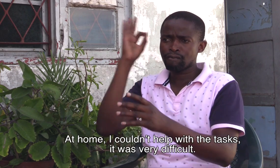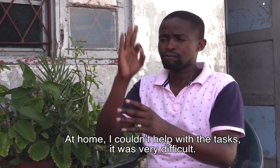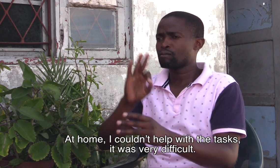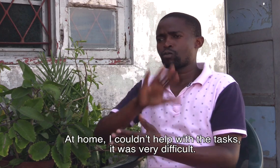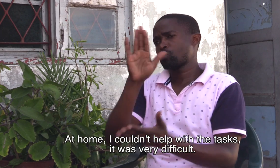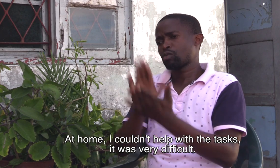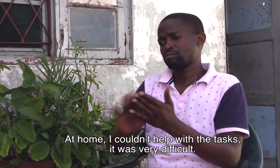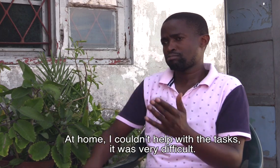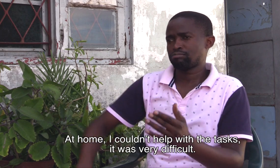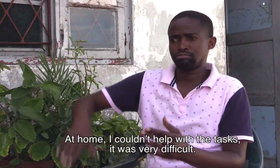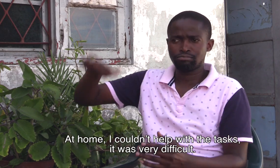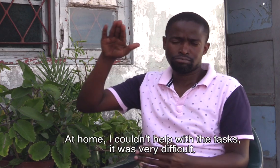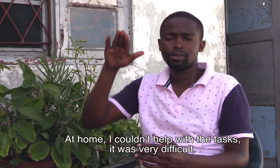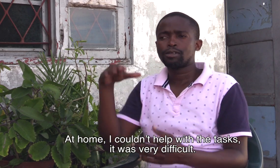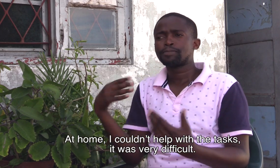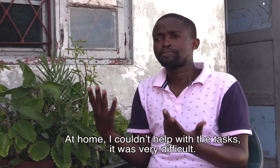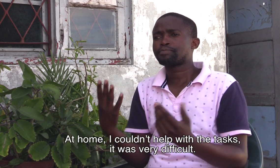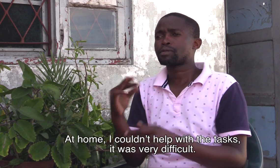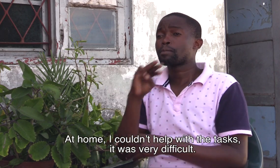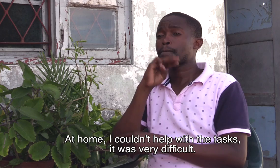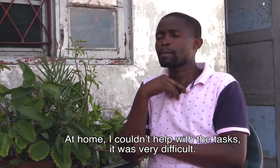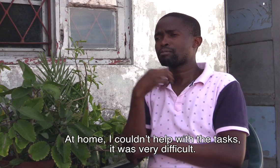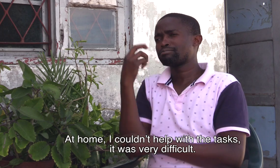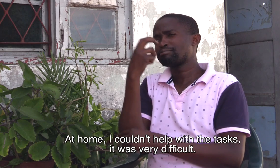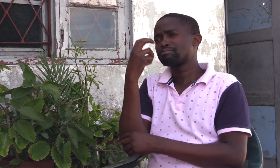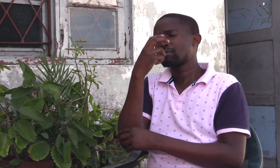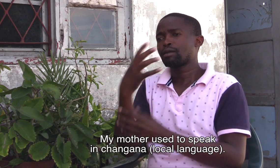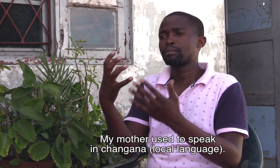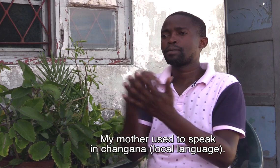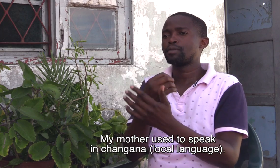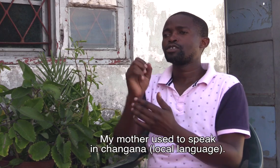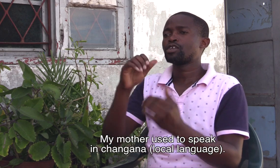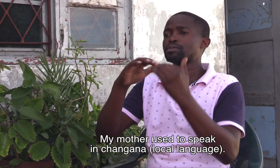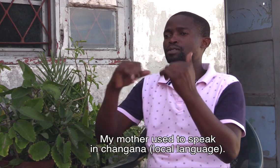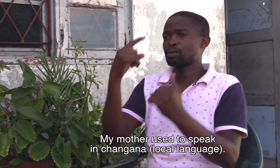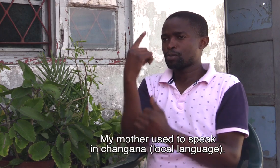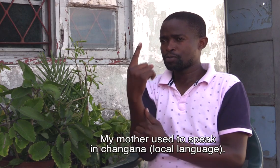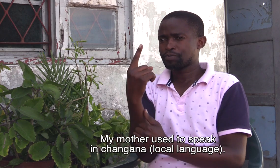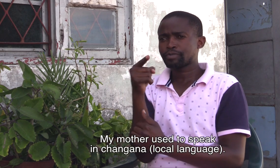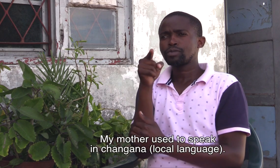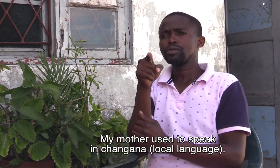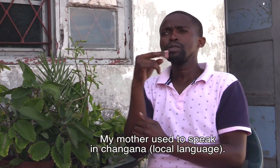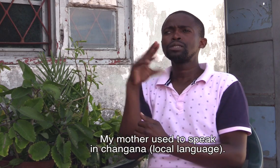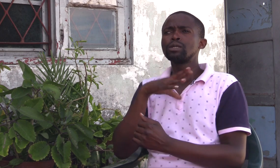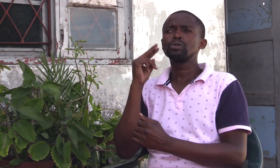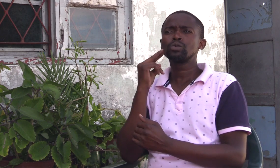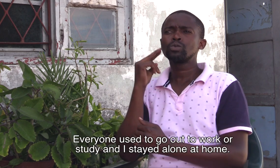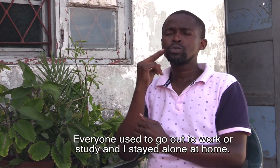conseguia fazer as tarefas. Era muito difícil. Minha mãe falava em Xangana. Todos